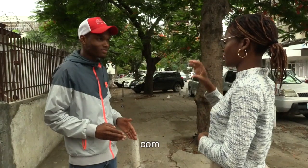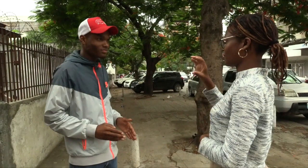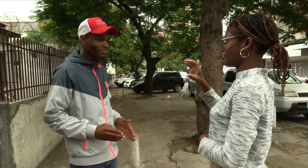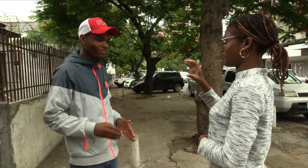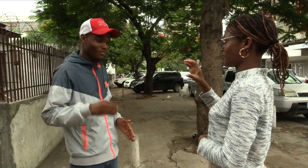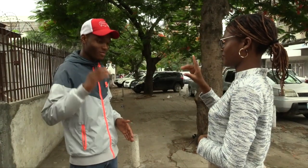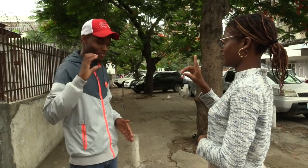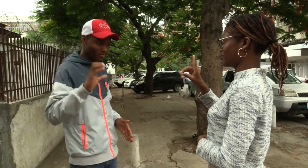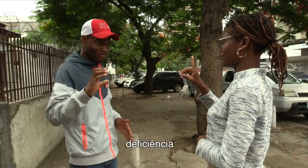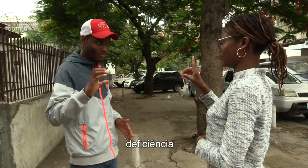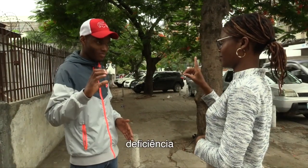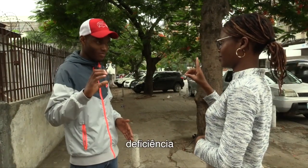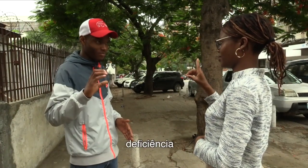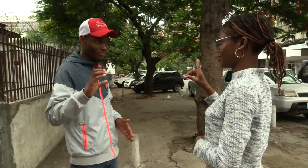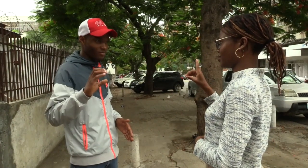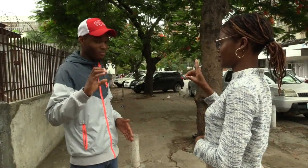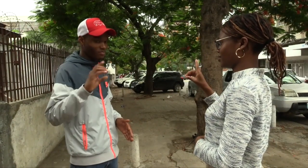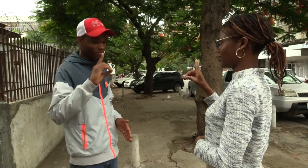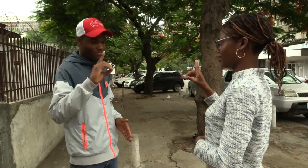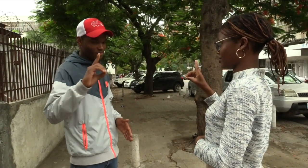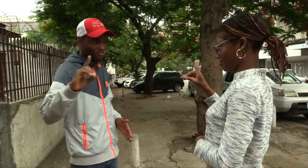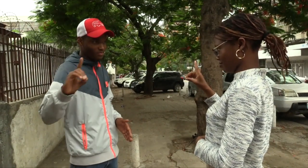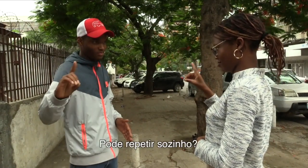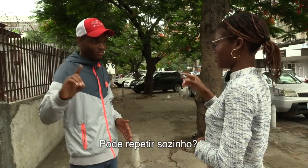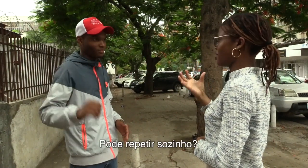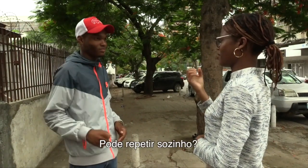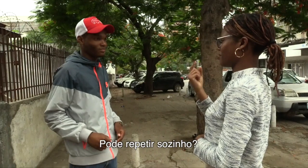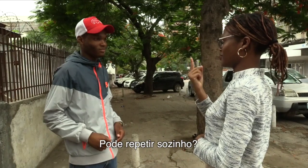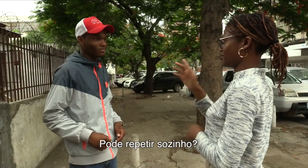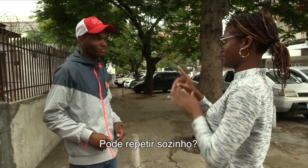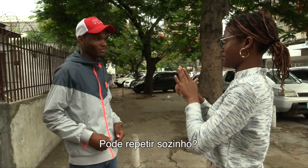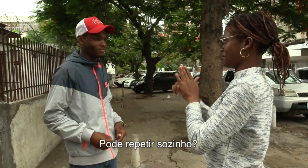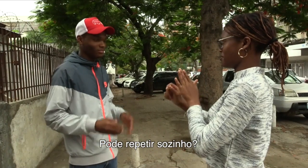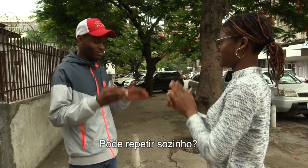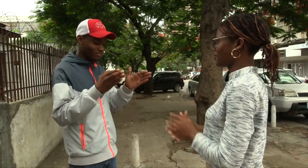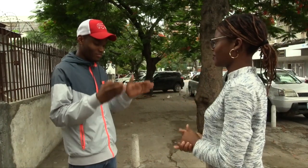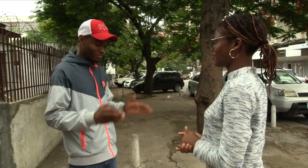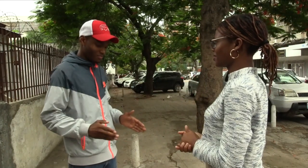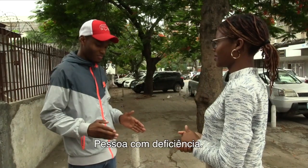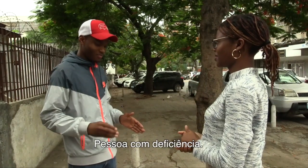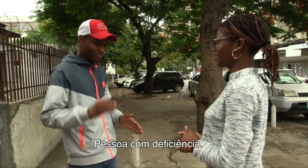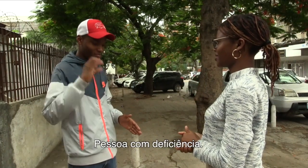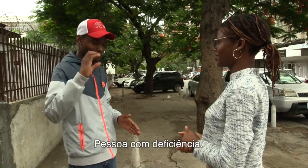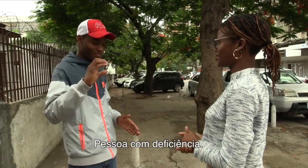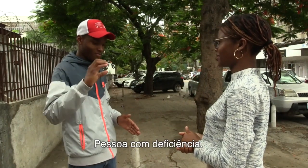deficiência pode repetir sozinho? pessoa com